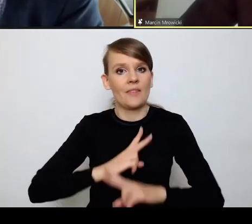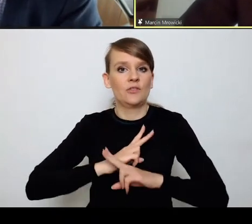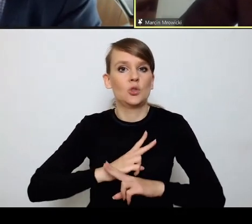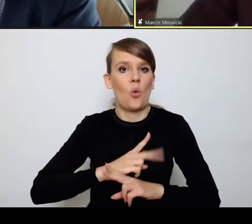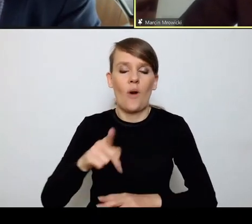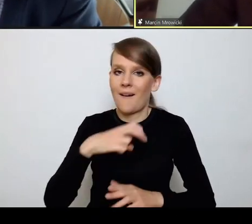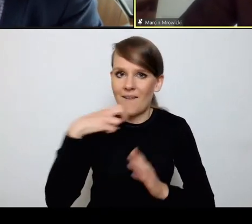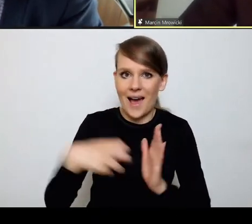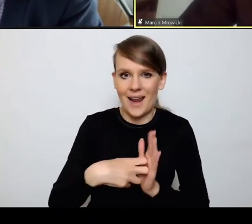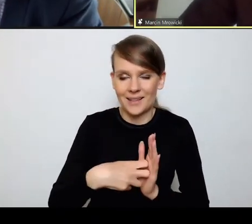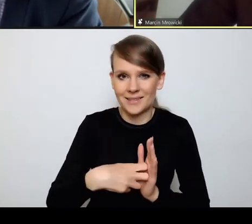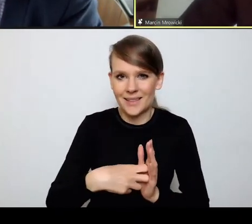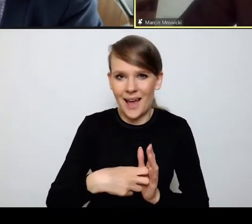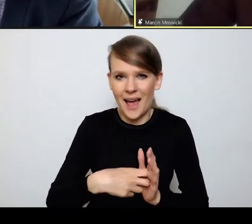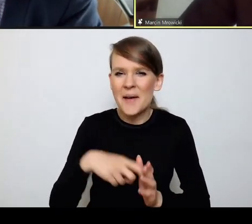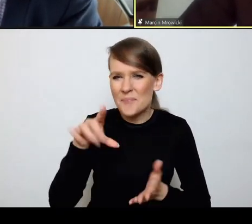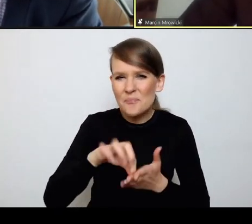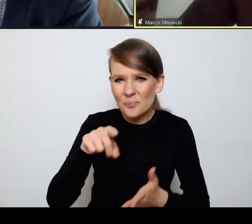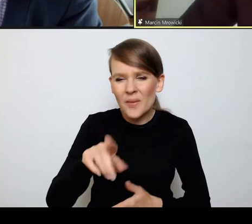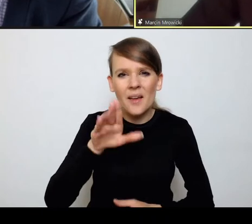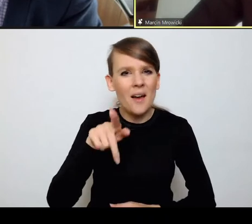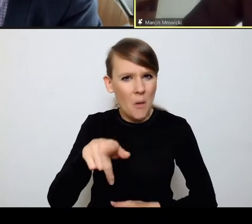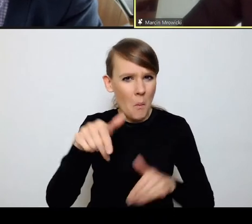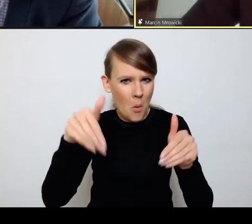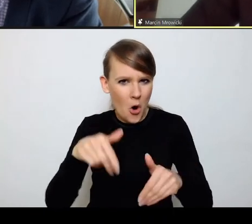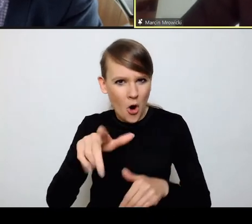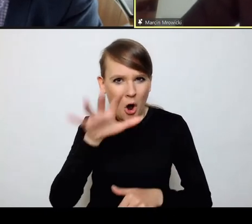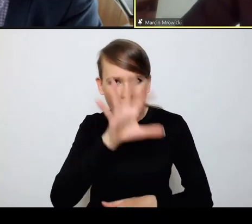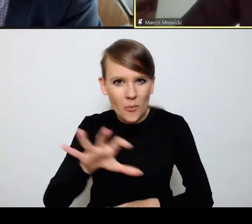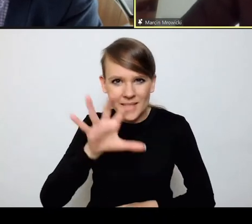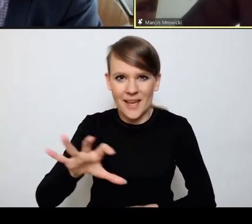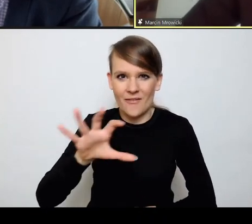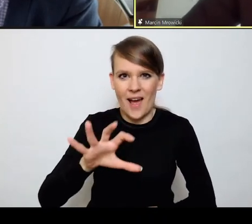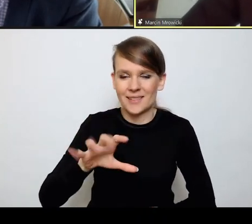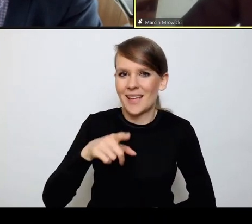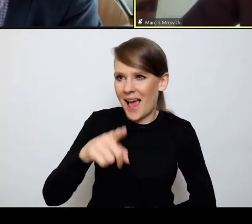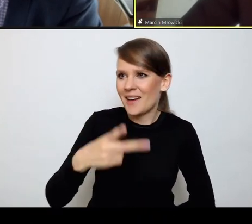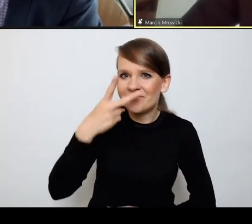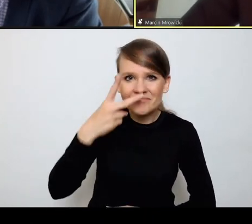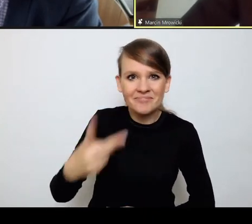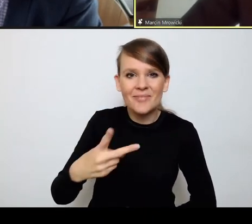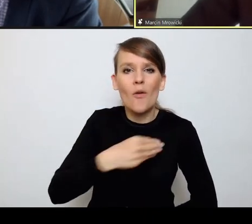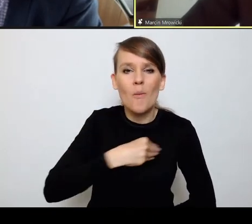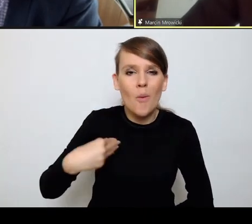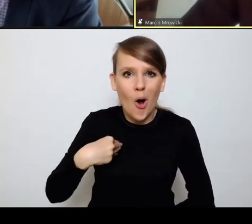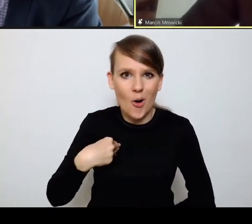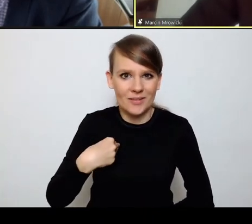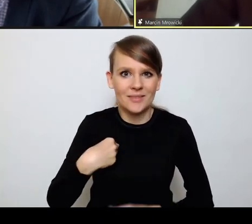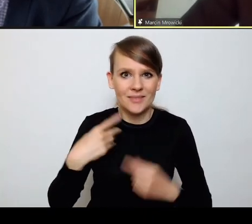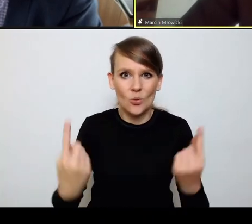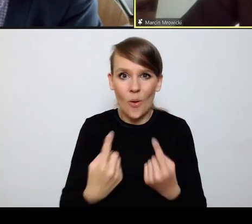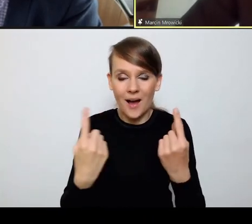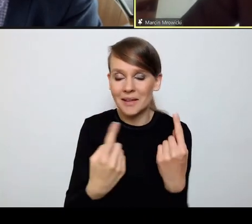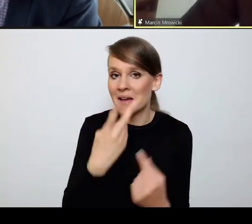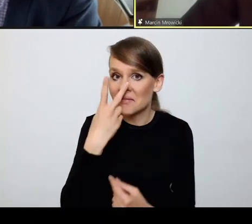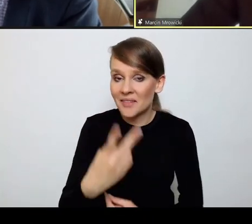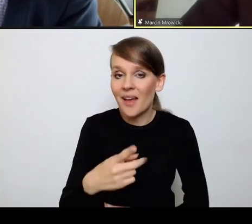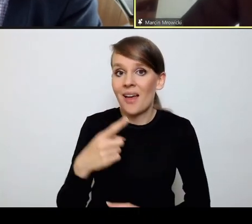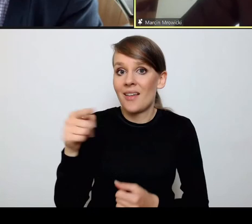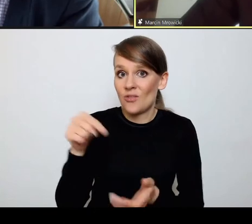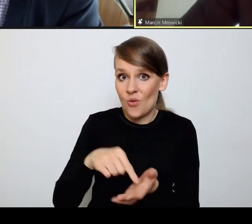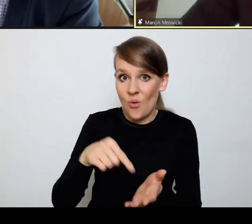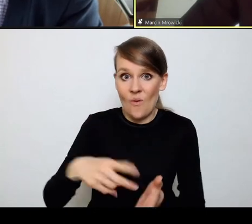pewnie pan ma możliwość obserwowania z fagi tego, co się dzieje w Polsce, te wartości jakby